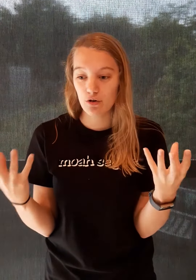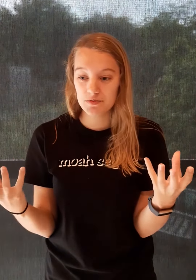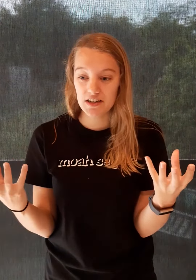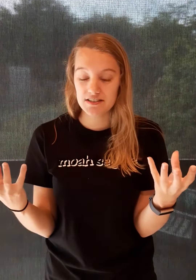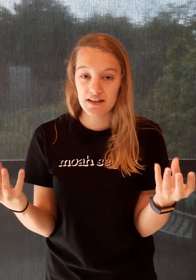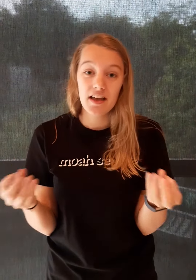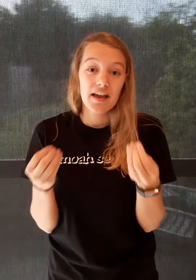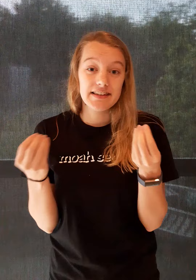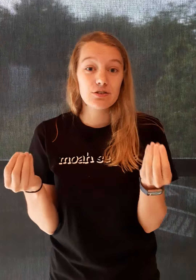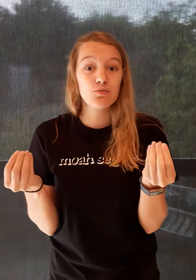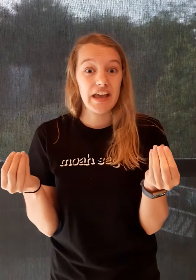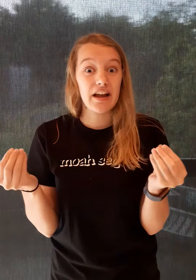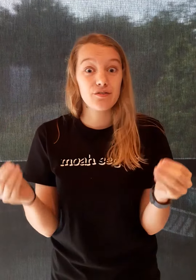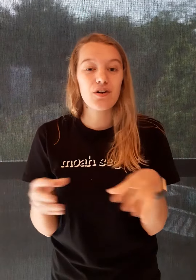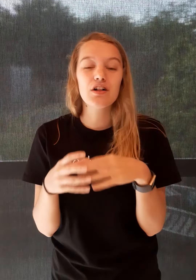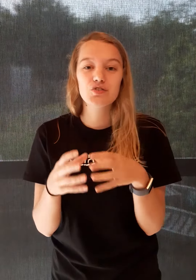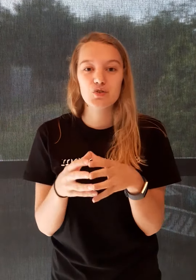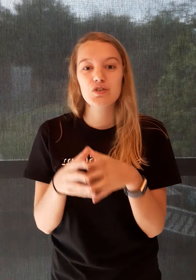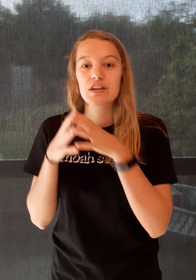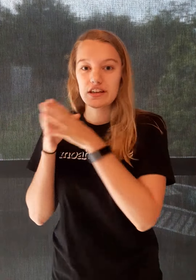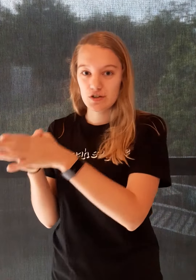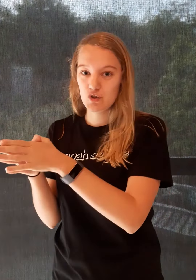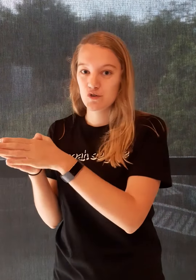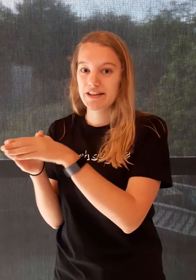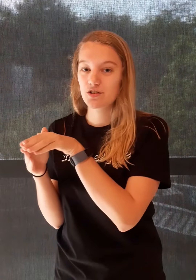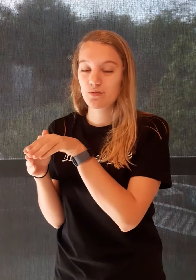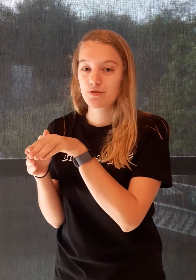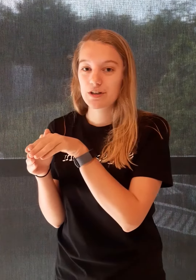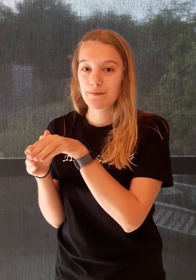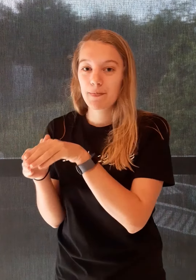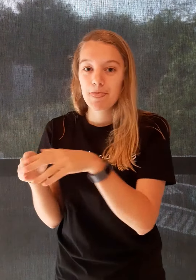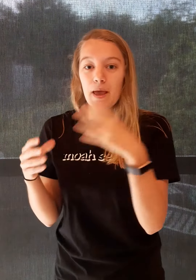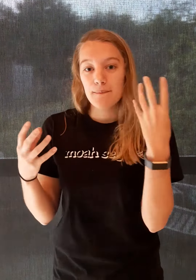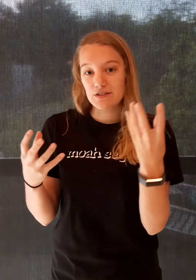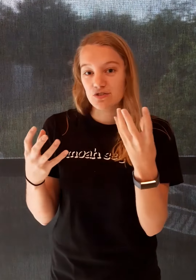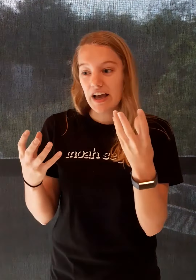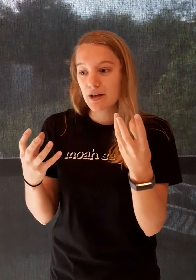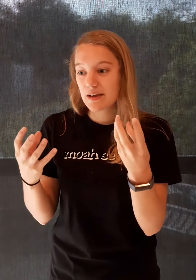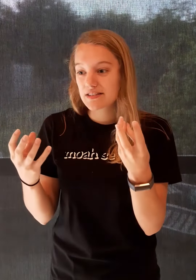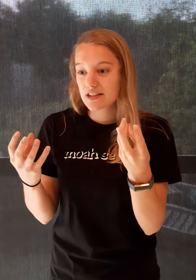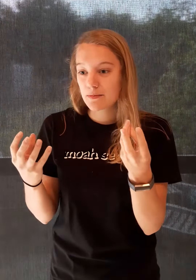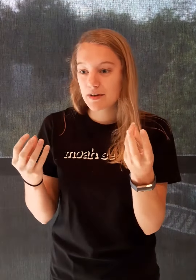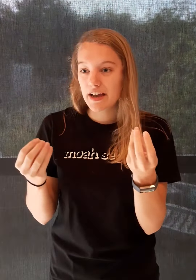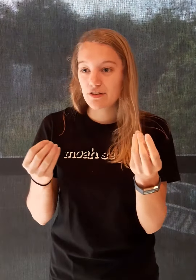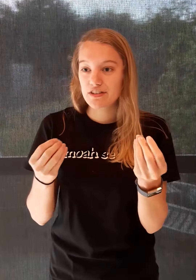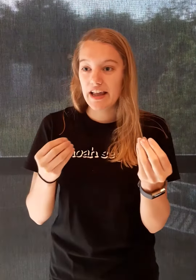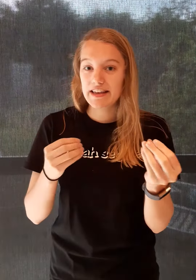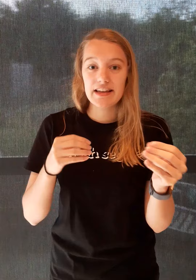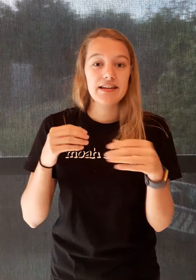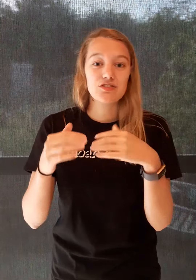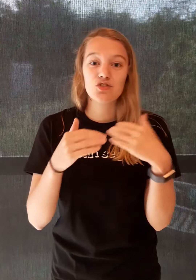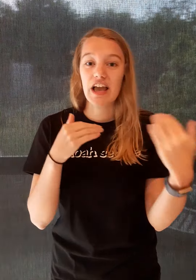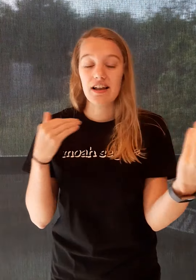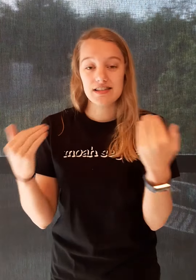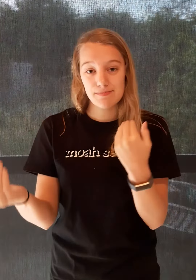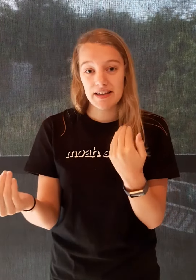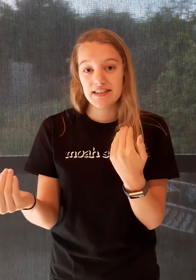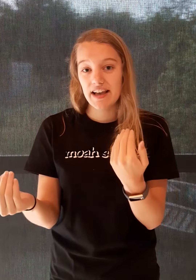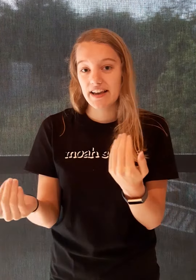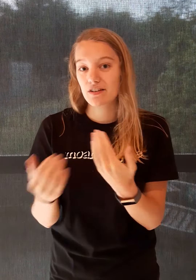opdrachten. Dit komt eigenlijk vooral terug in gezondheidsopvoeding. Bij sociale wetenschappen ga je dus eigenlijk eerder naar het sociaal aspect kijken en dat